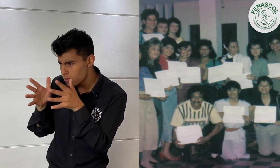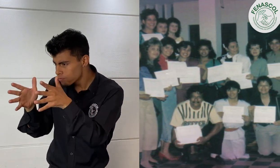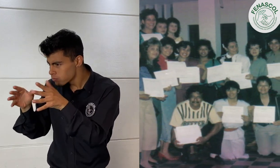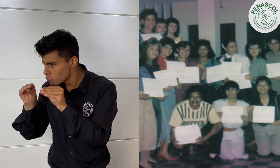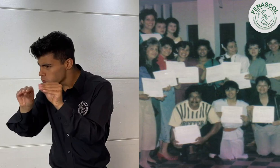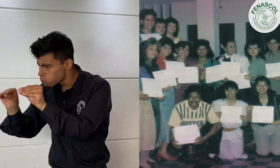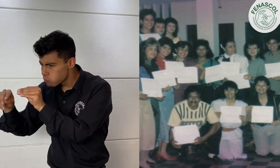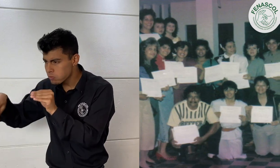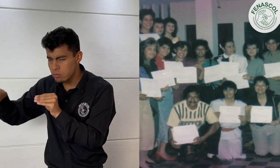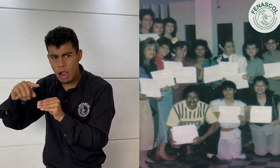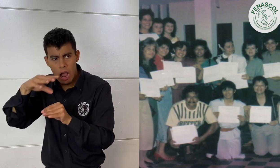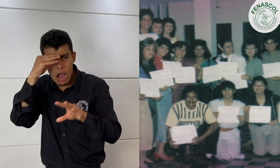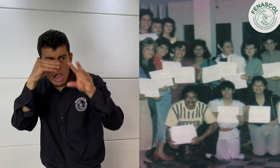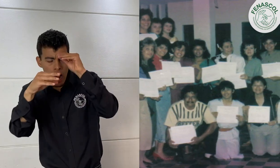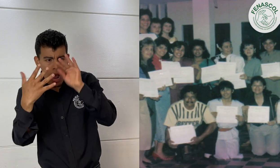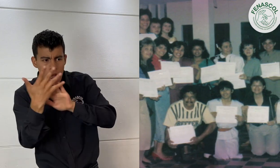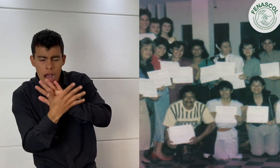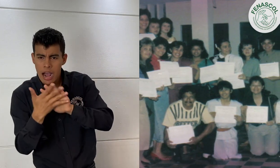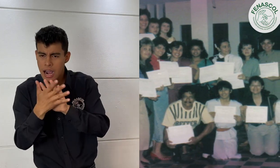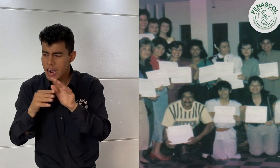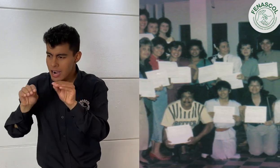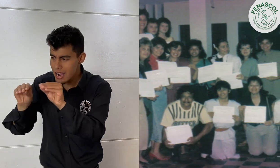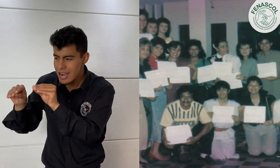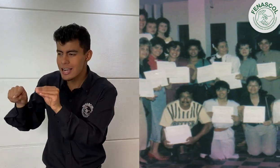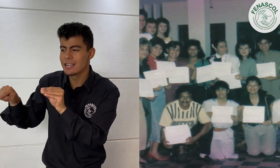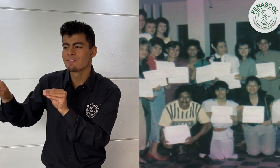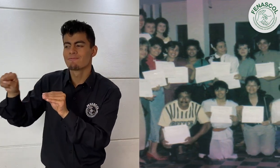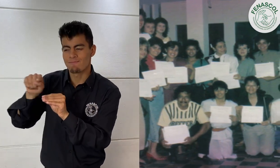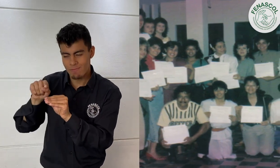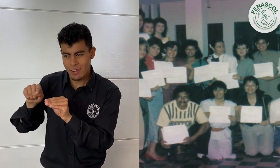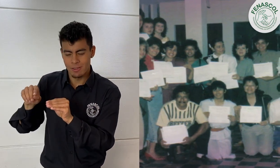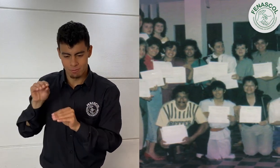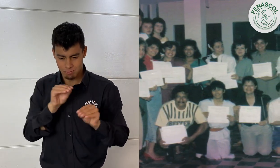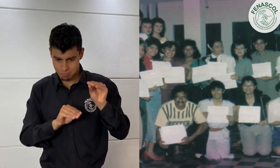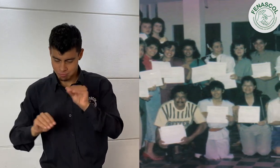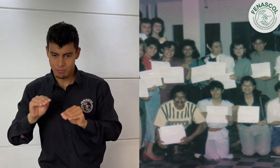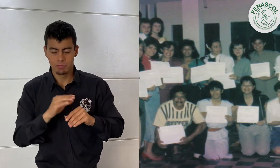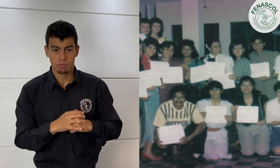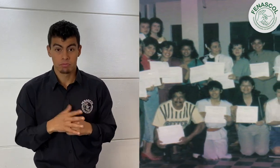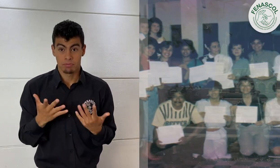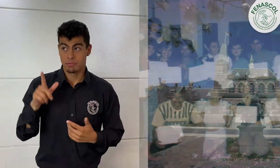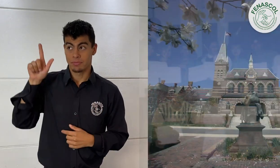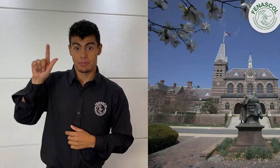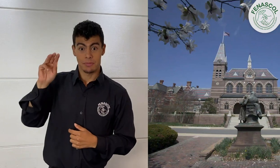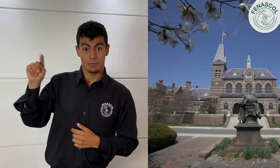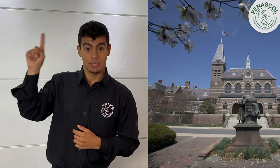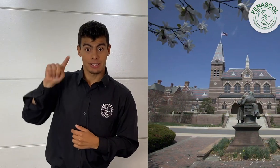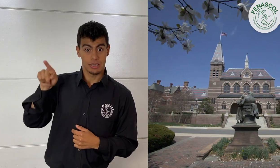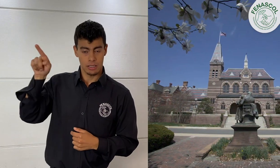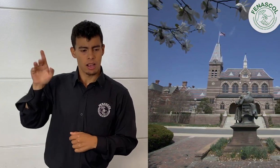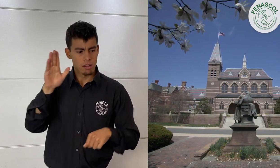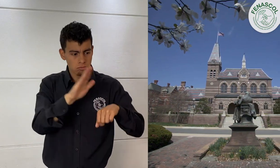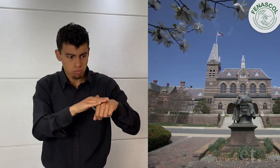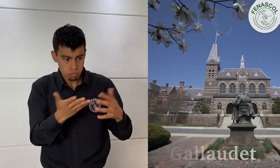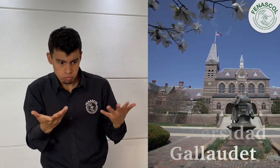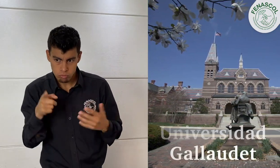Rosario. Desde la FMS, se notificó que la Universidad de Galloway tenía información